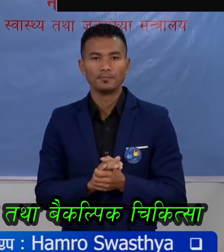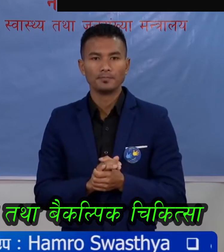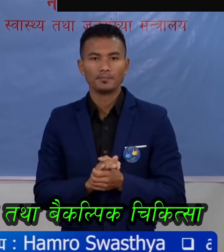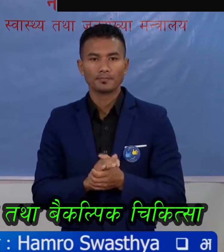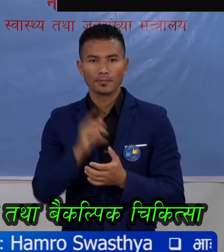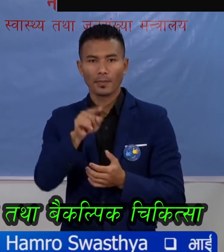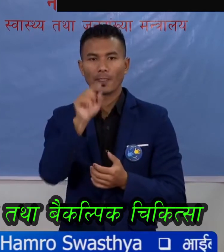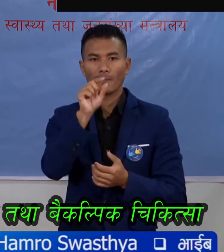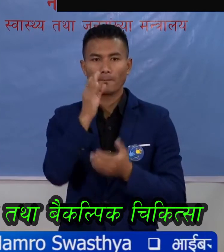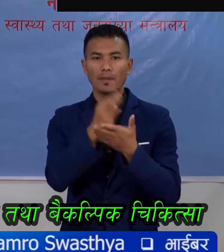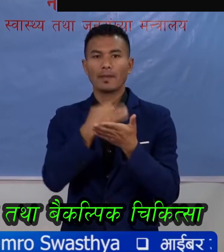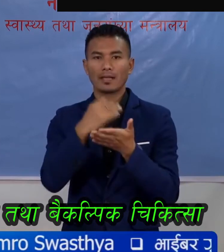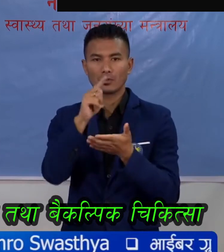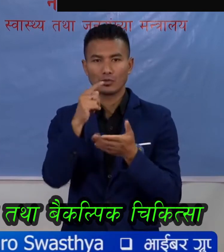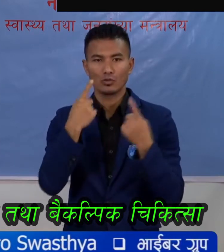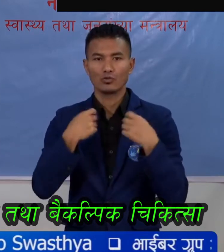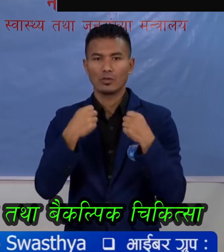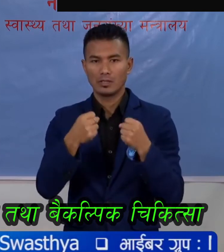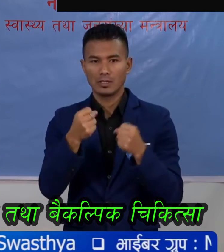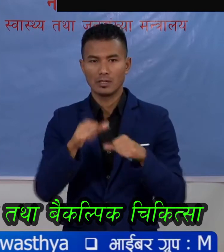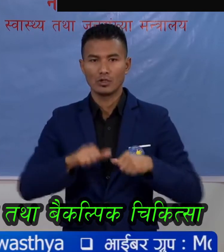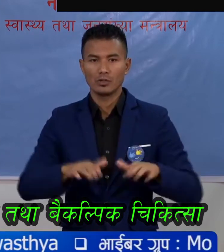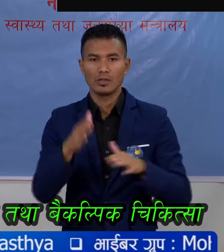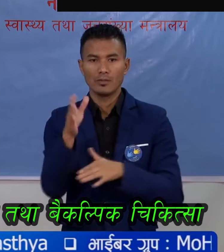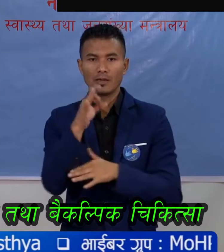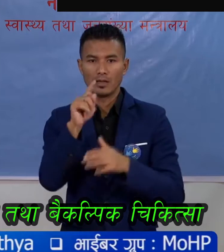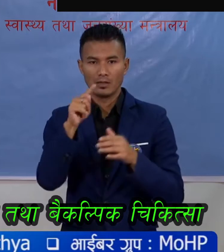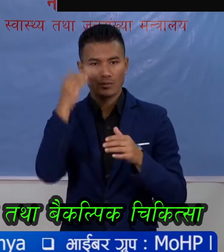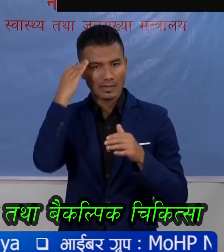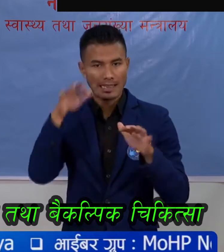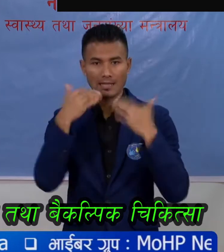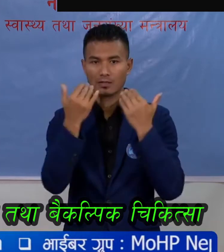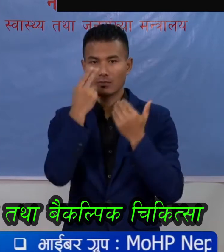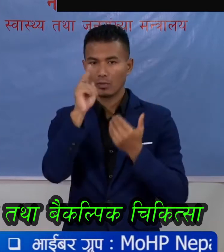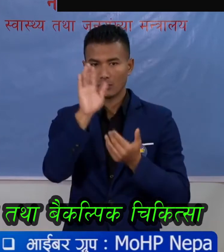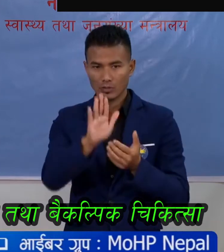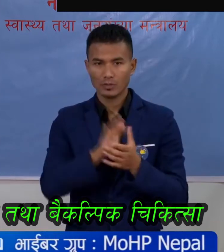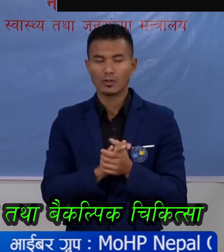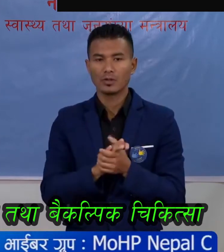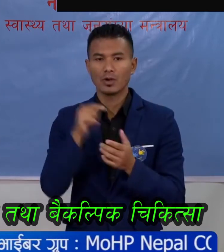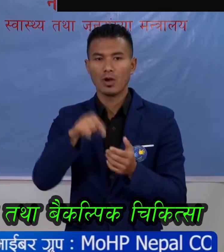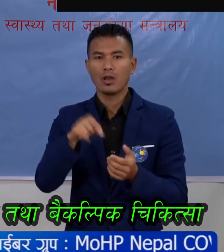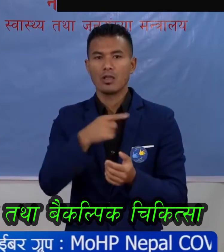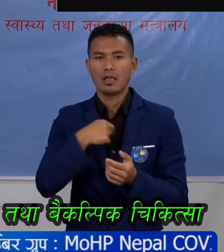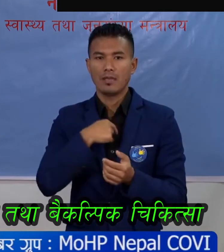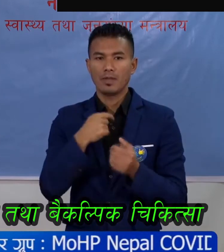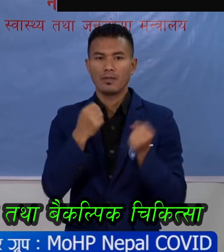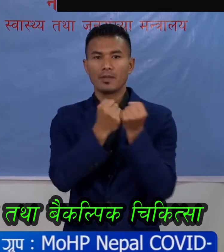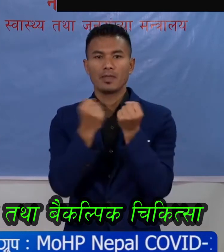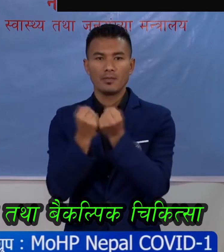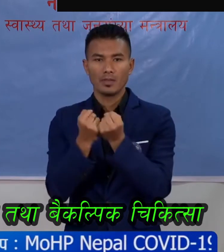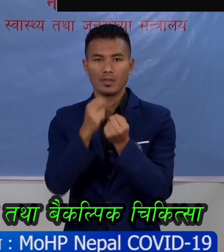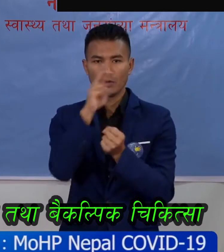योश विभाग को स्वास्थेतर जन्चन के मत्रालेको द्याना अगर्ष्म बयको छा हाल हामे लोगडाउन